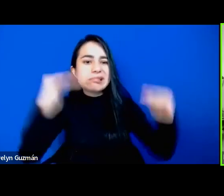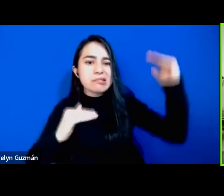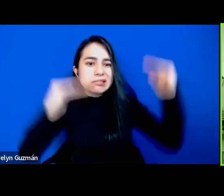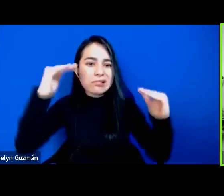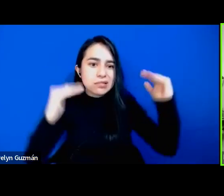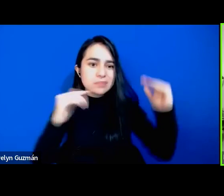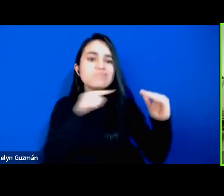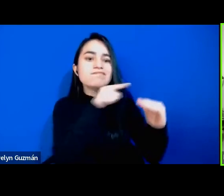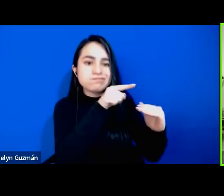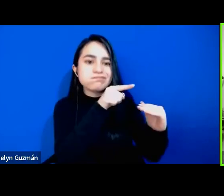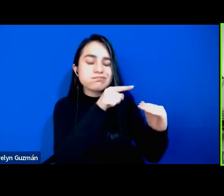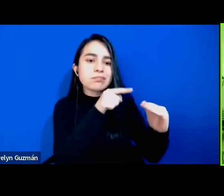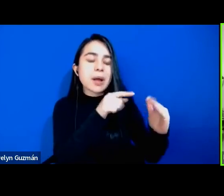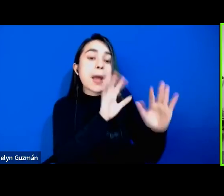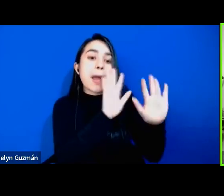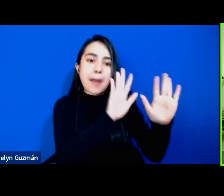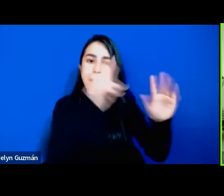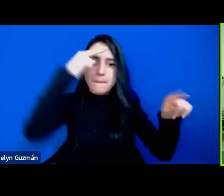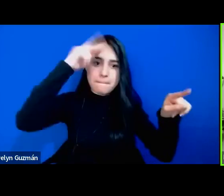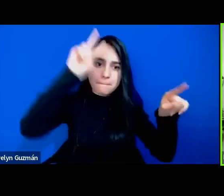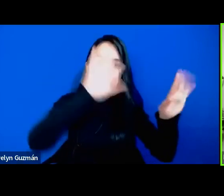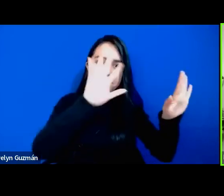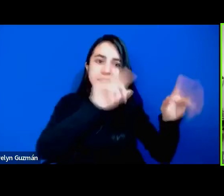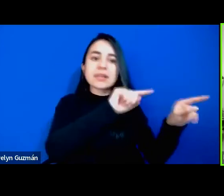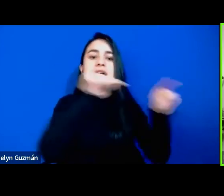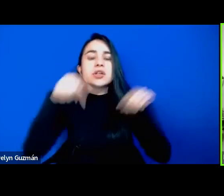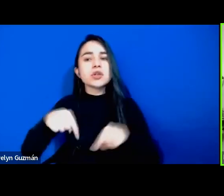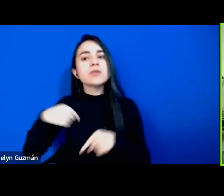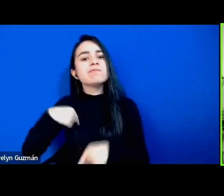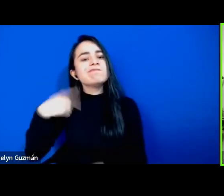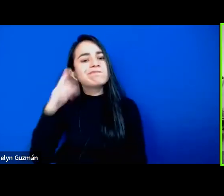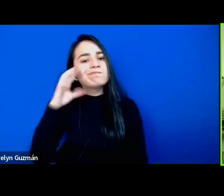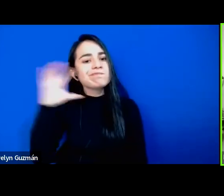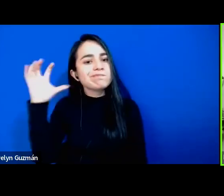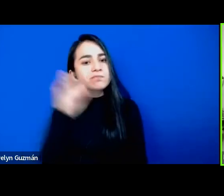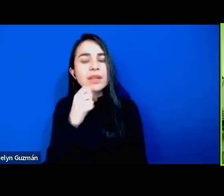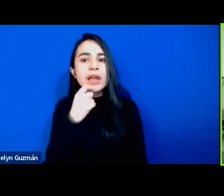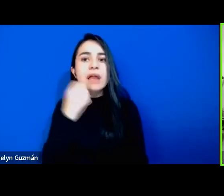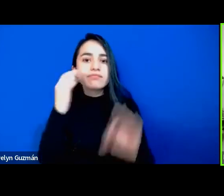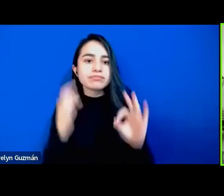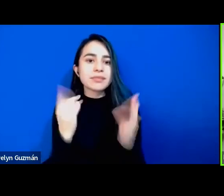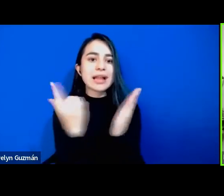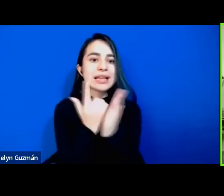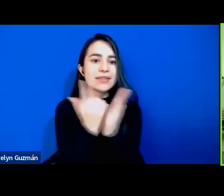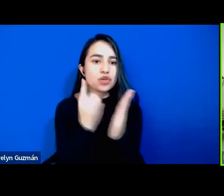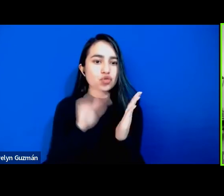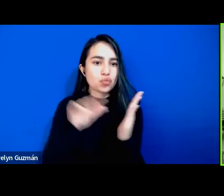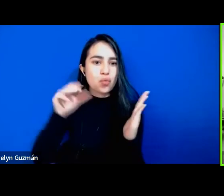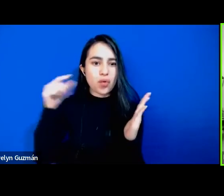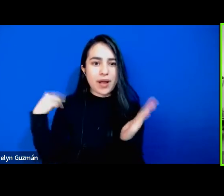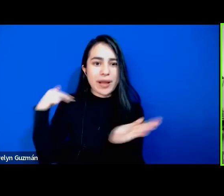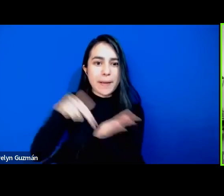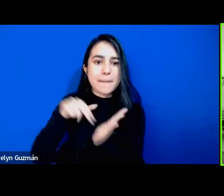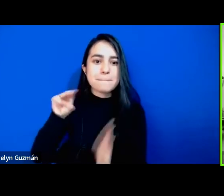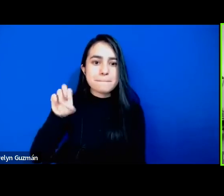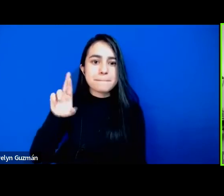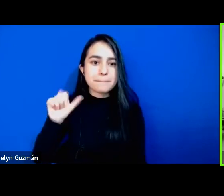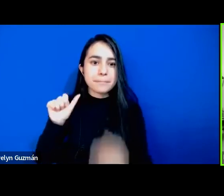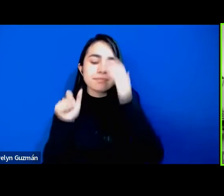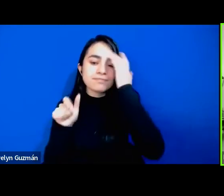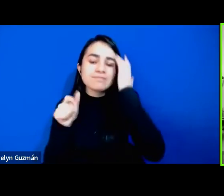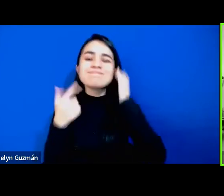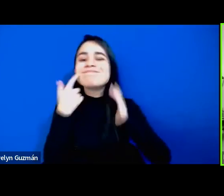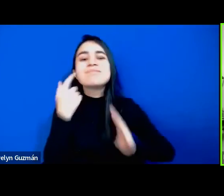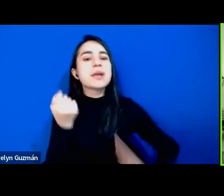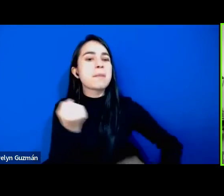Y, este, pero pues también, me di cuenta y como bien lo demuestra el libro de Mara, que es imposible, o sea,